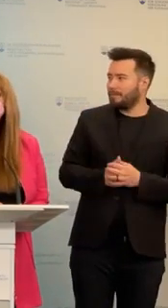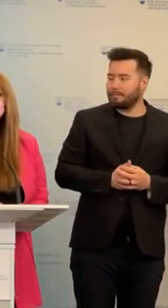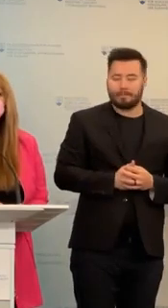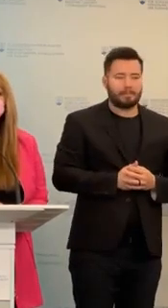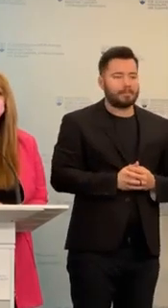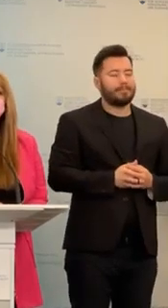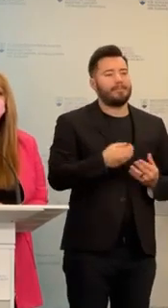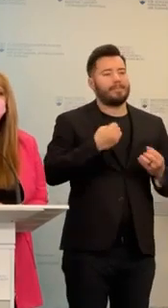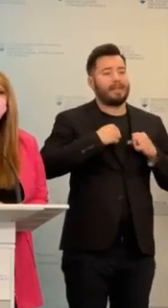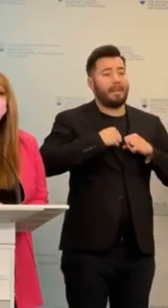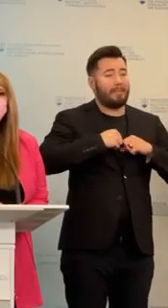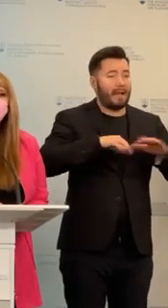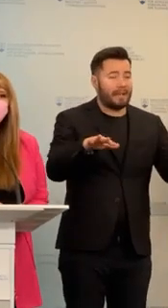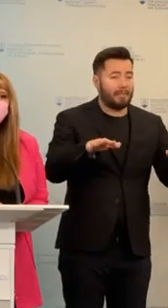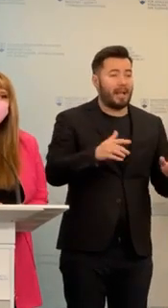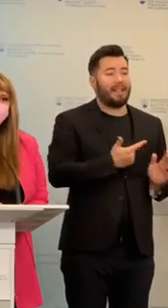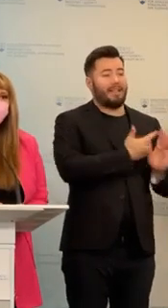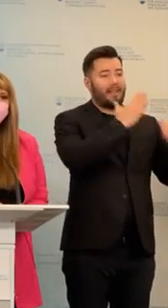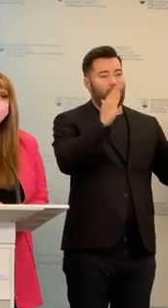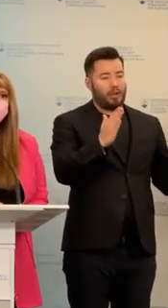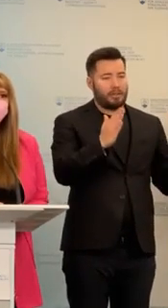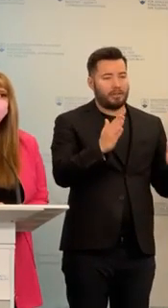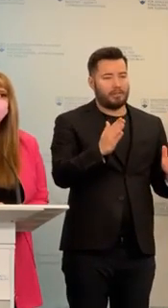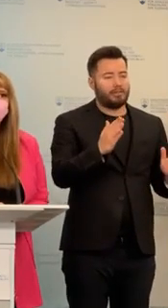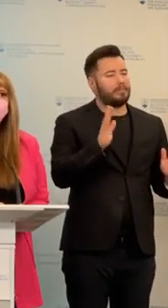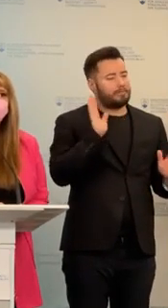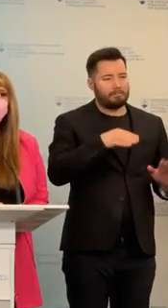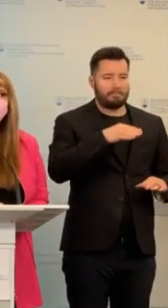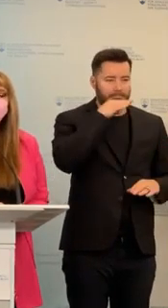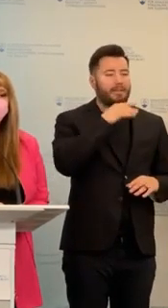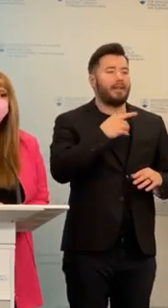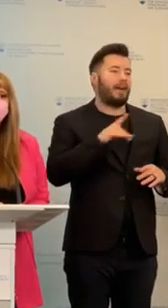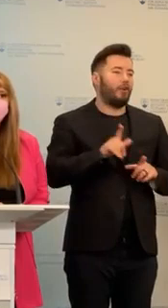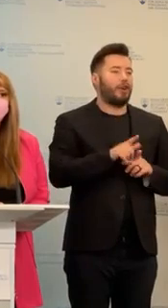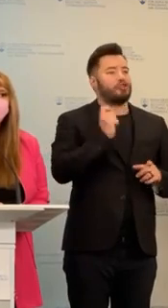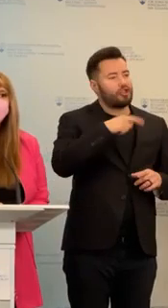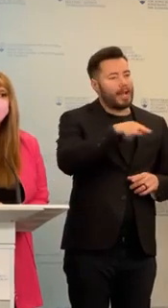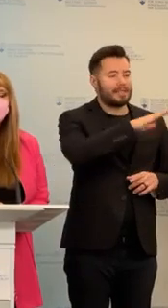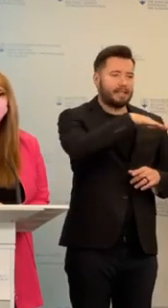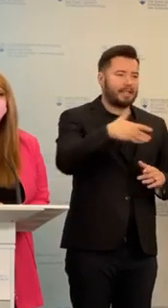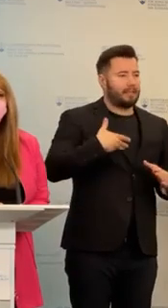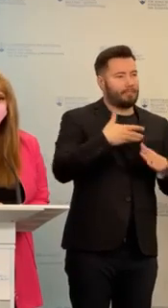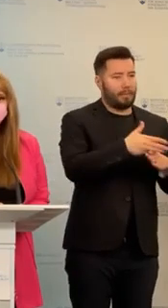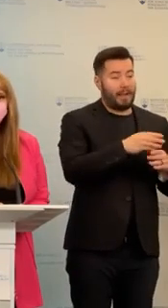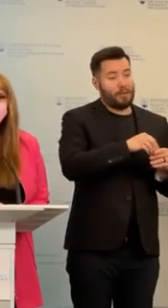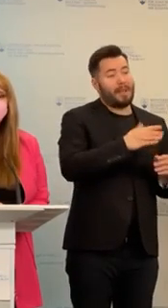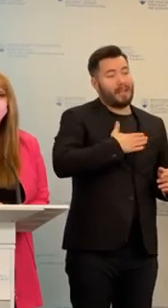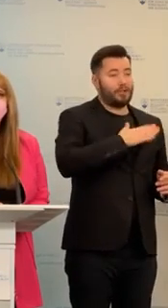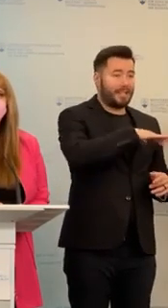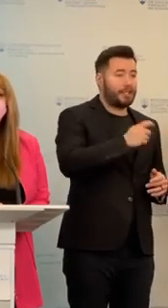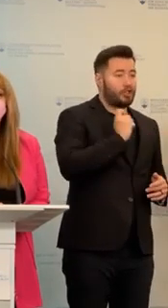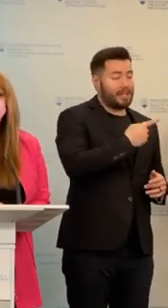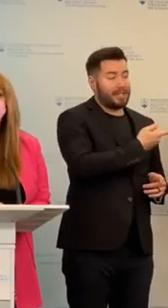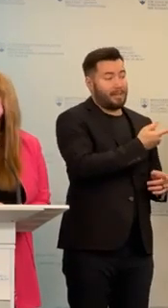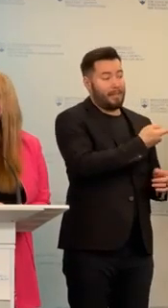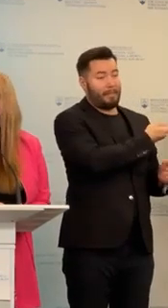rokom pandémie ukazujú, že sú môj tu všetci predovšetkým pre naše deti a žiakov a teraz sú našimi deťmi a žiakmi aj